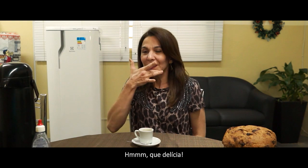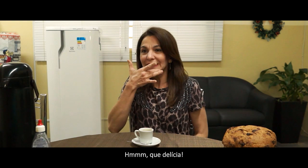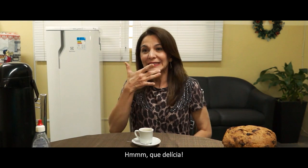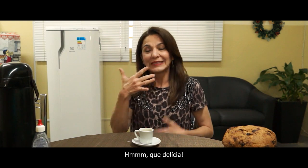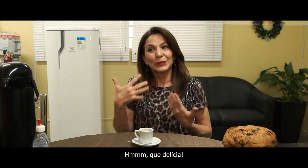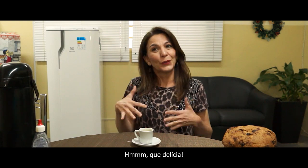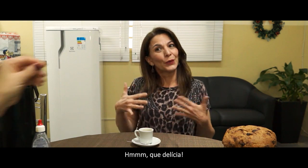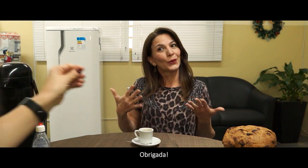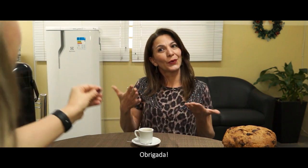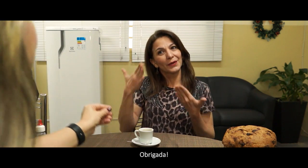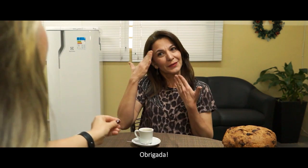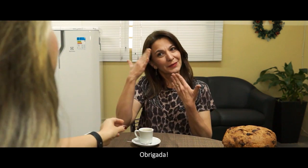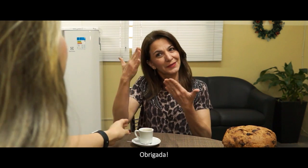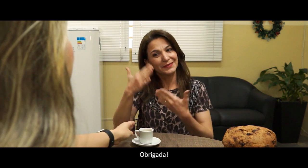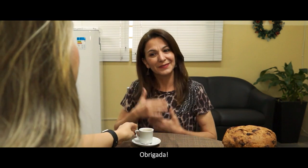que delícia. Obrigada.